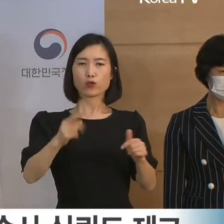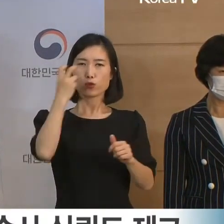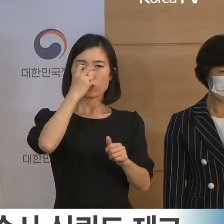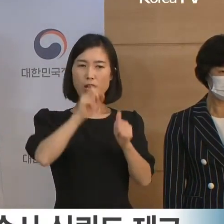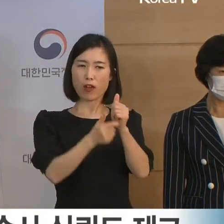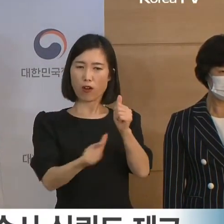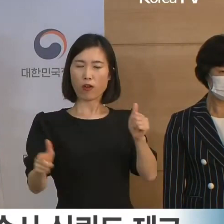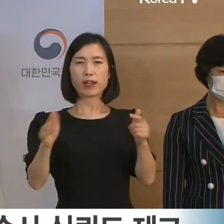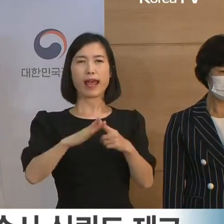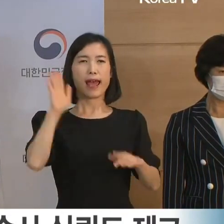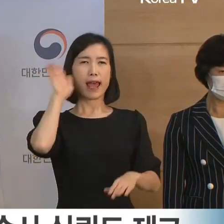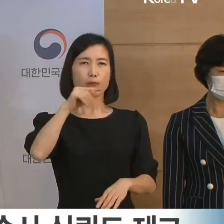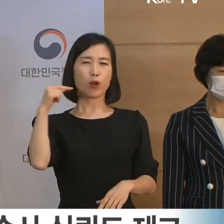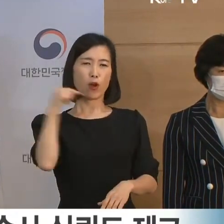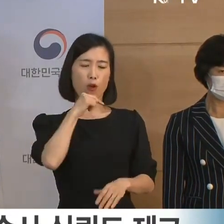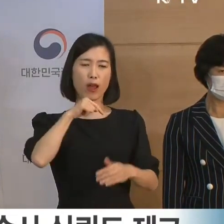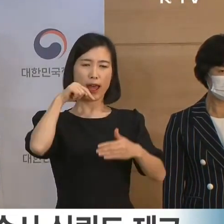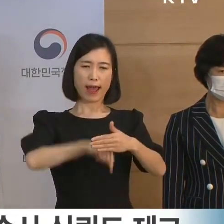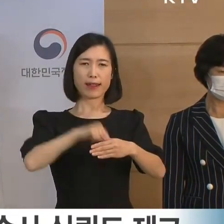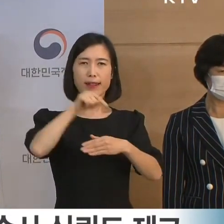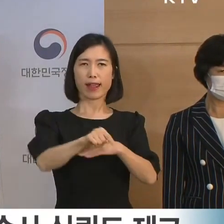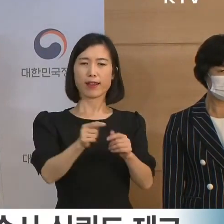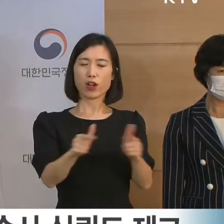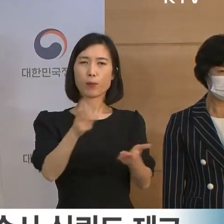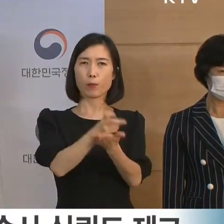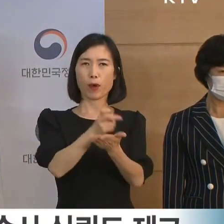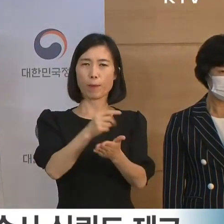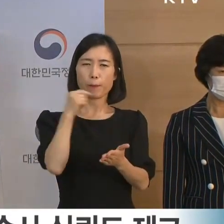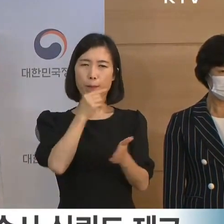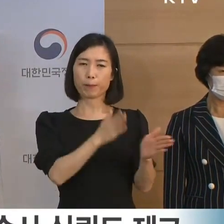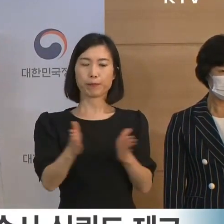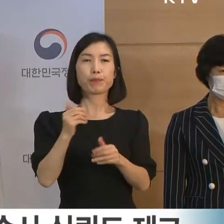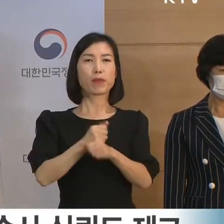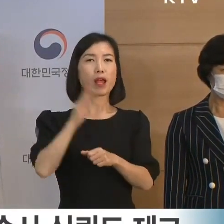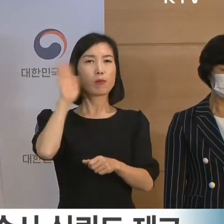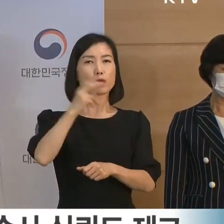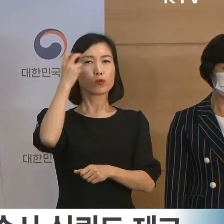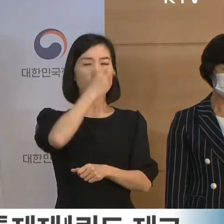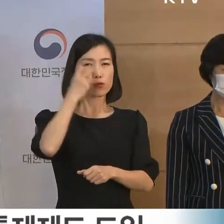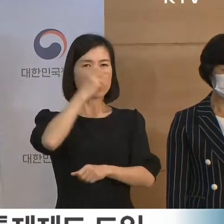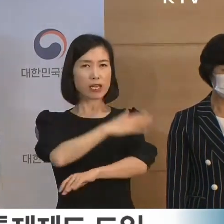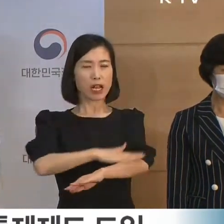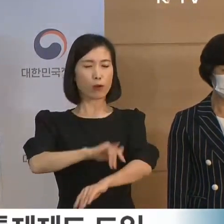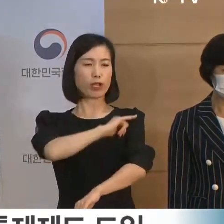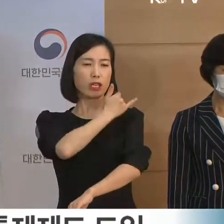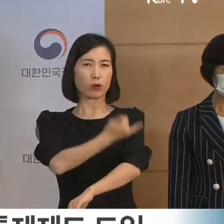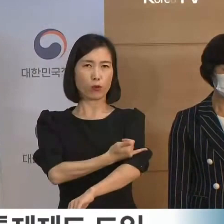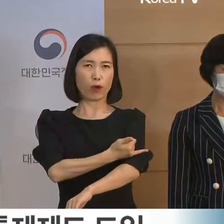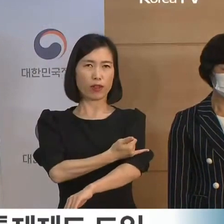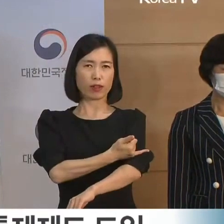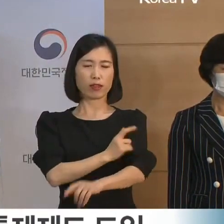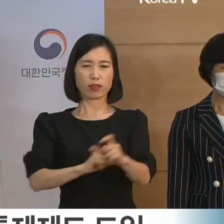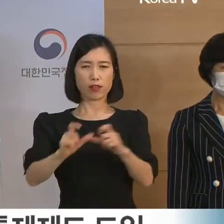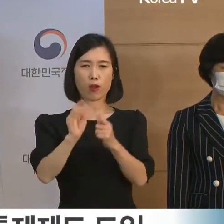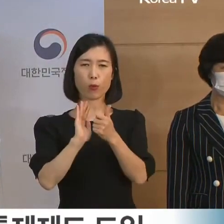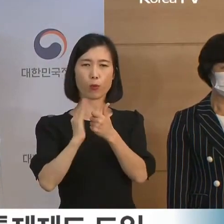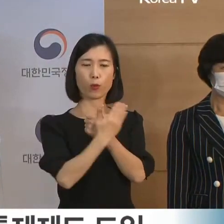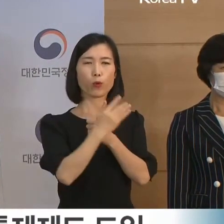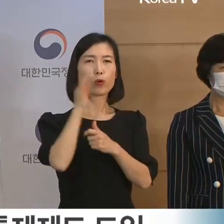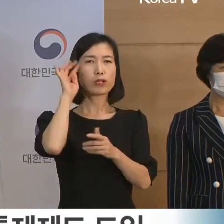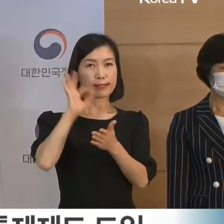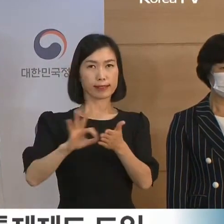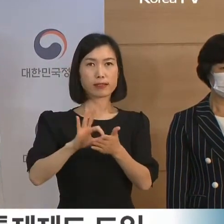엄격한 내외부 통제 제도를 도입하여 수사 품질 및 인권보장을 강화하겠습니다.